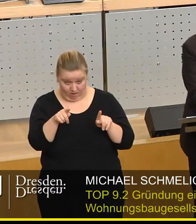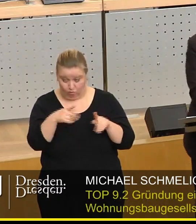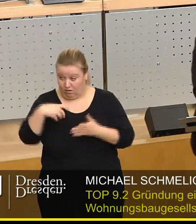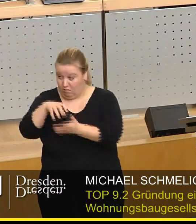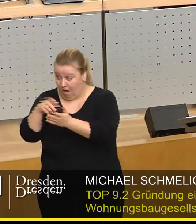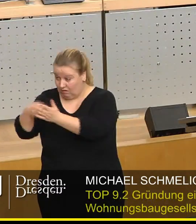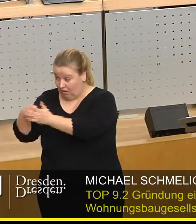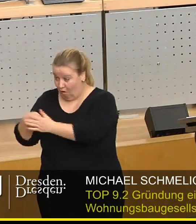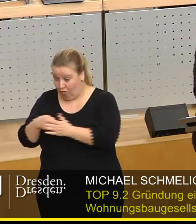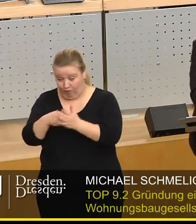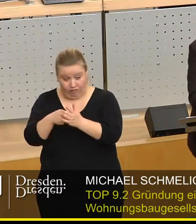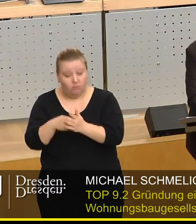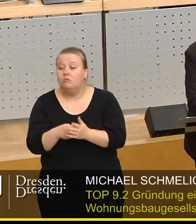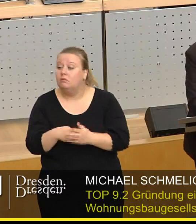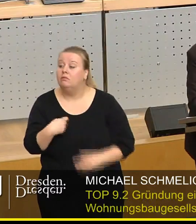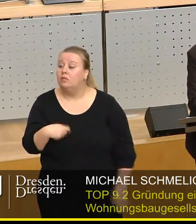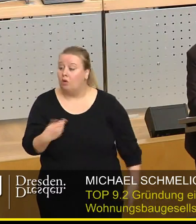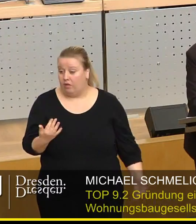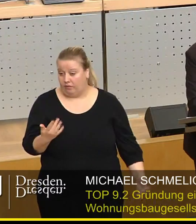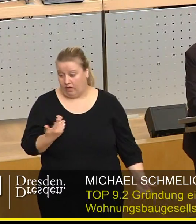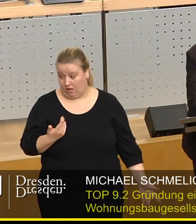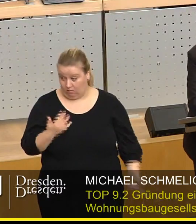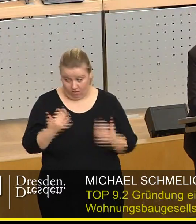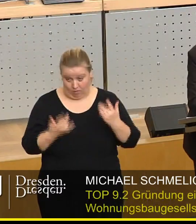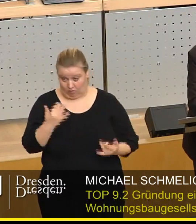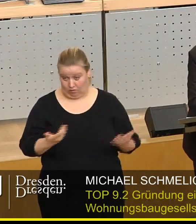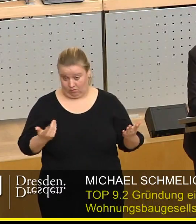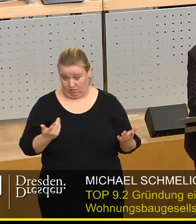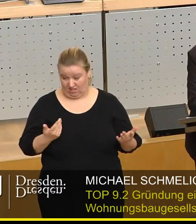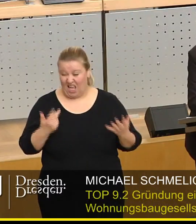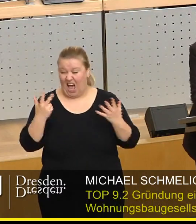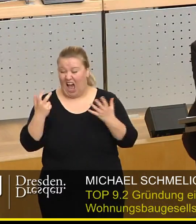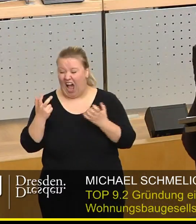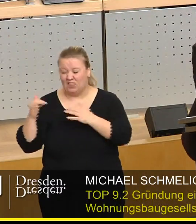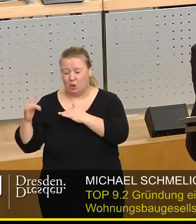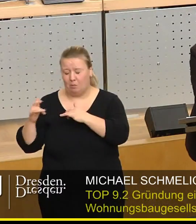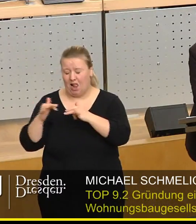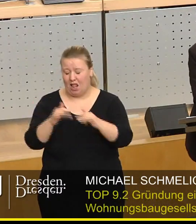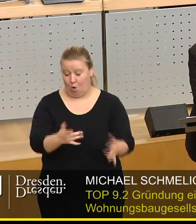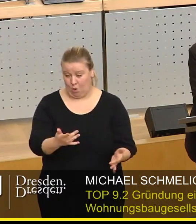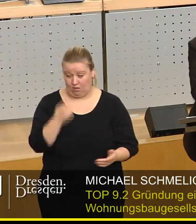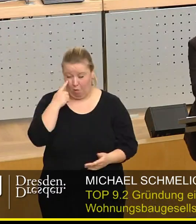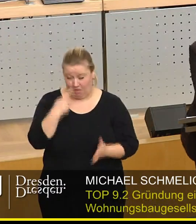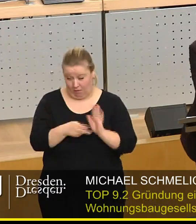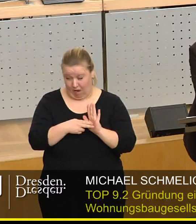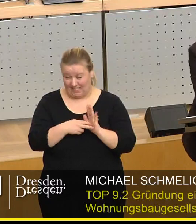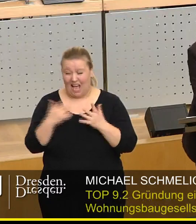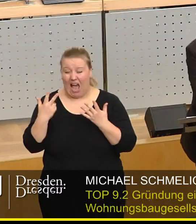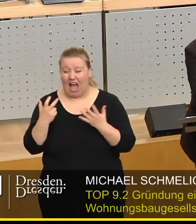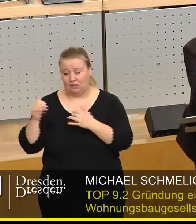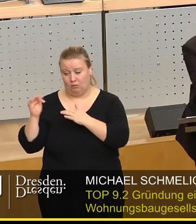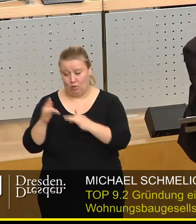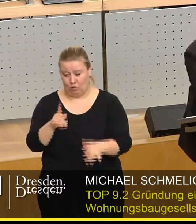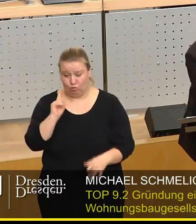Markt zu kaufen, wie teuer ist das denn? Herr Brauns, haben Sie es mal ausgerechnet? 80 Millionen nach gegenwärtigen Marktpreisen. 80